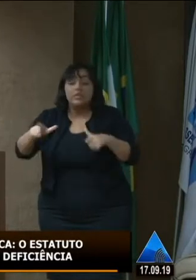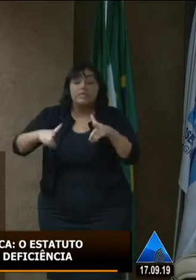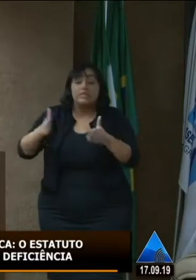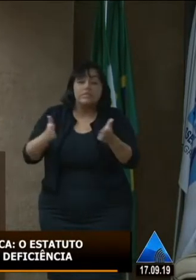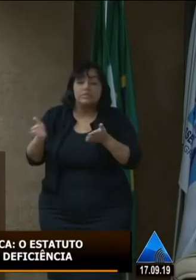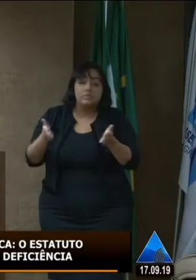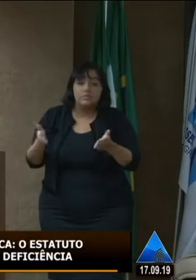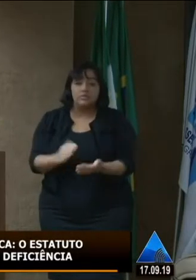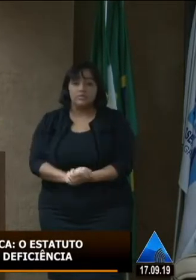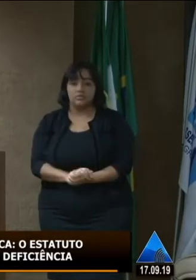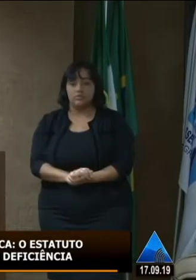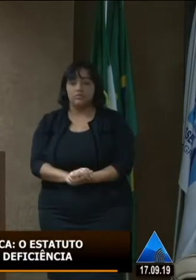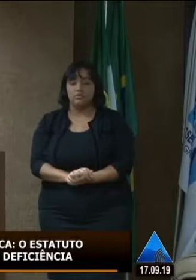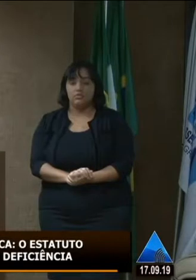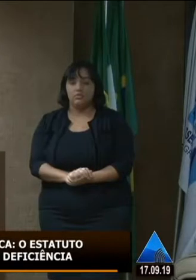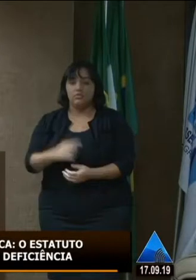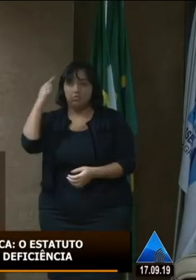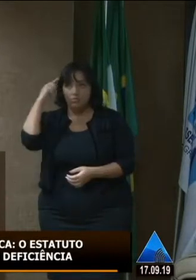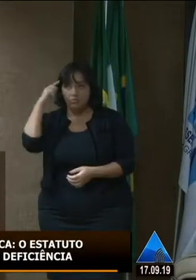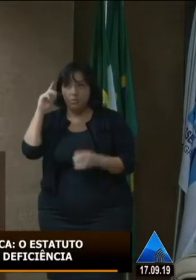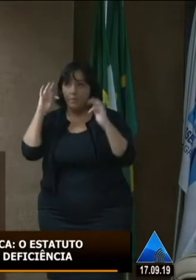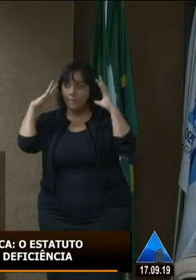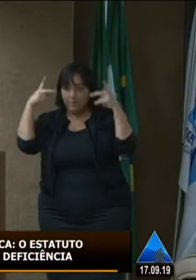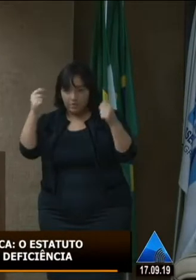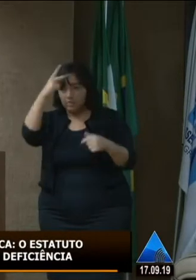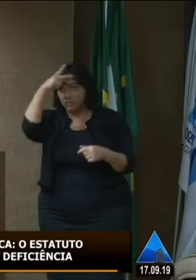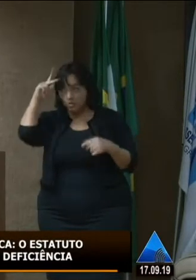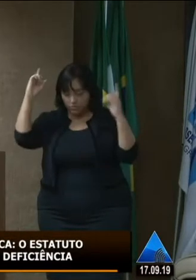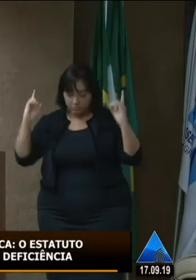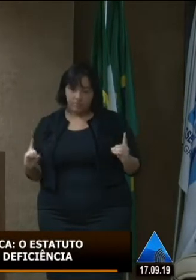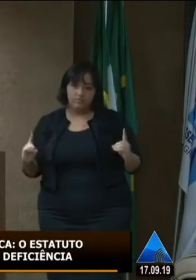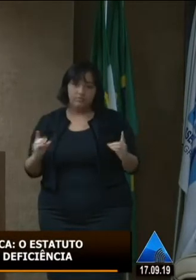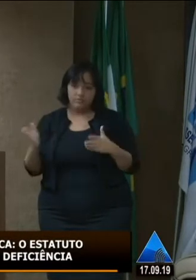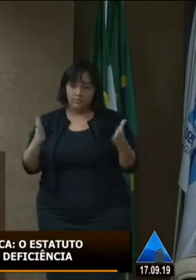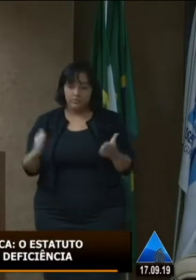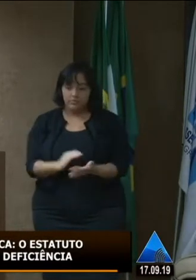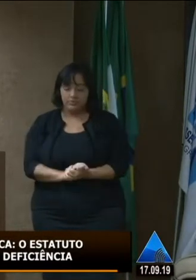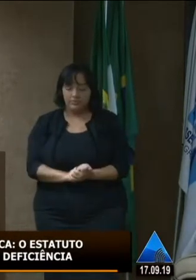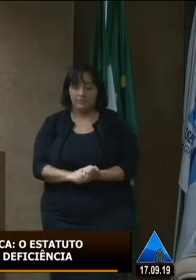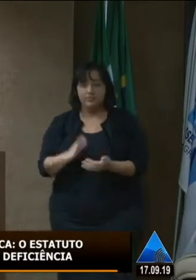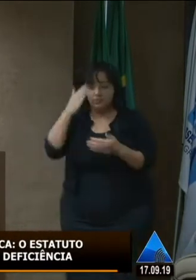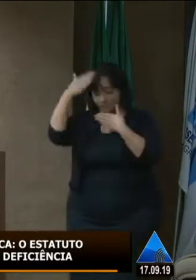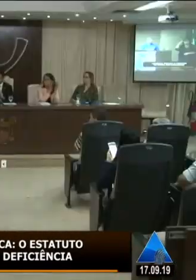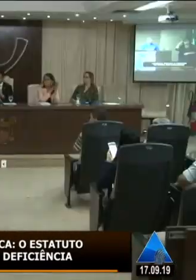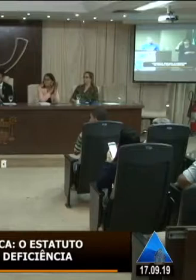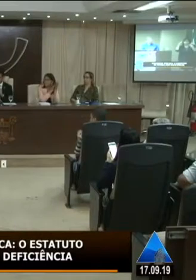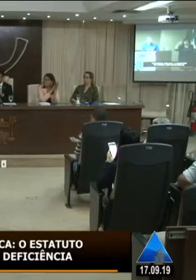vamos pensar em todas as deficiências quando falar sobre acessibilidade obrigado